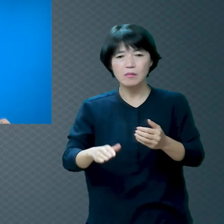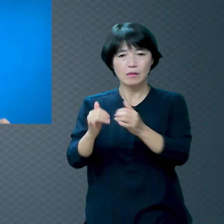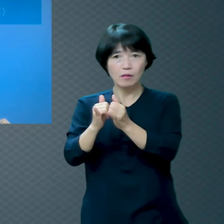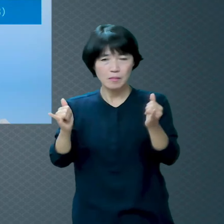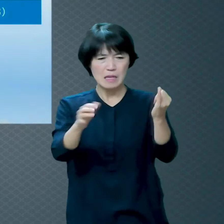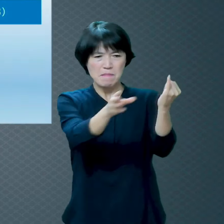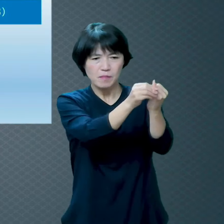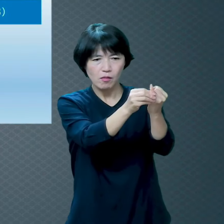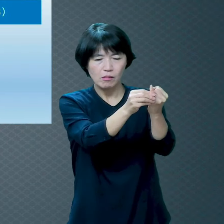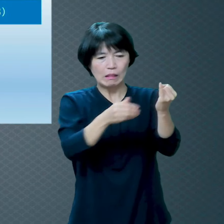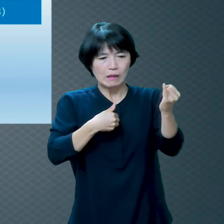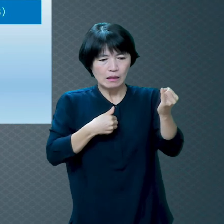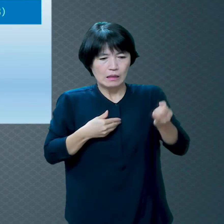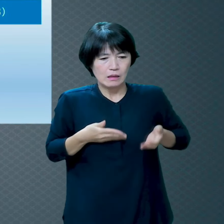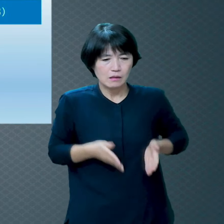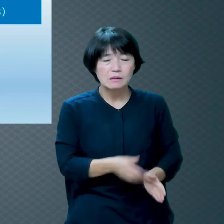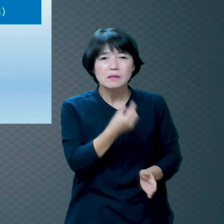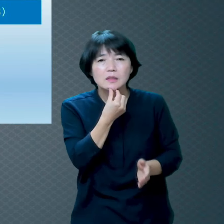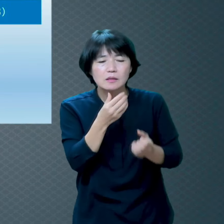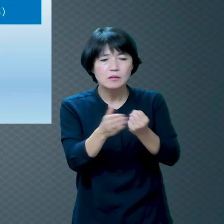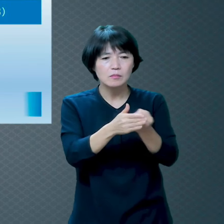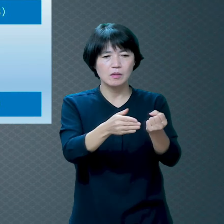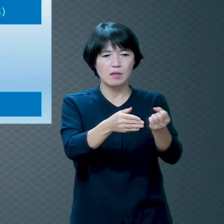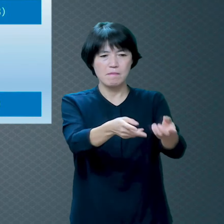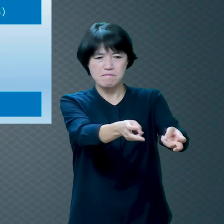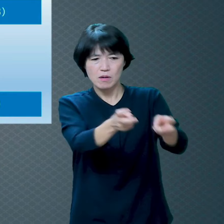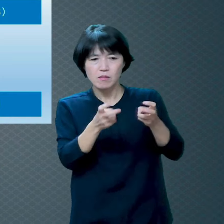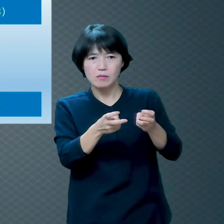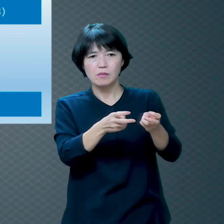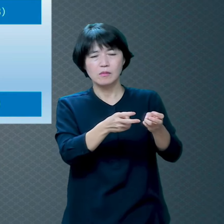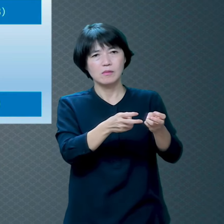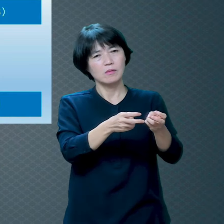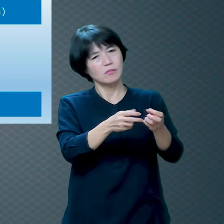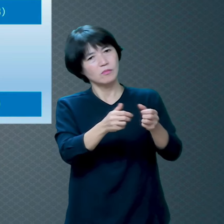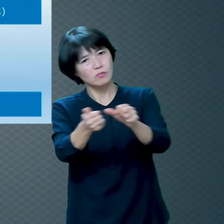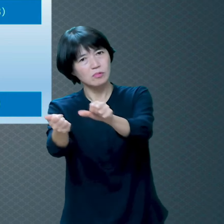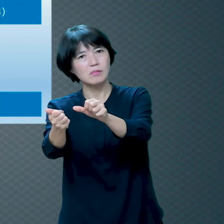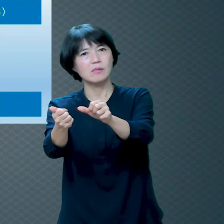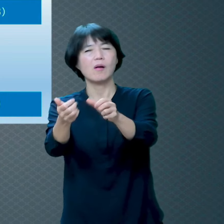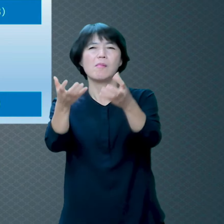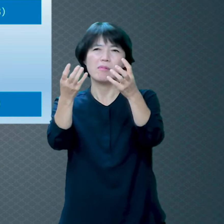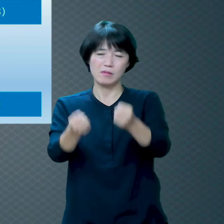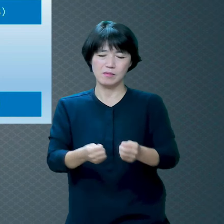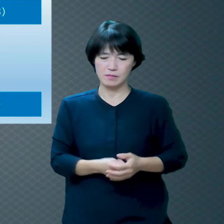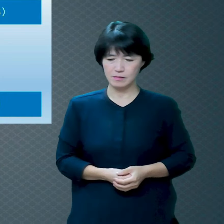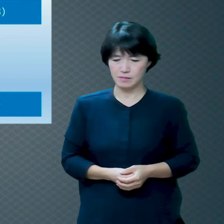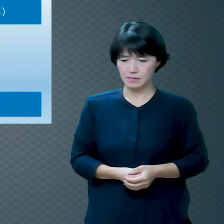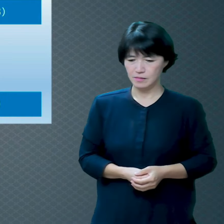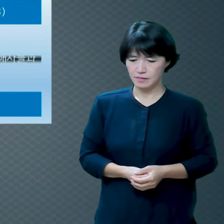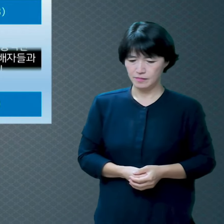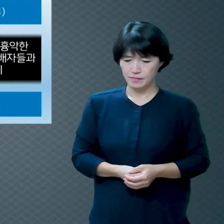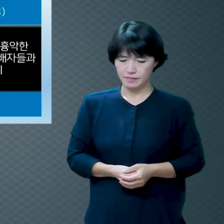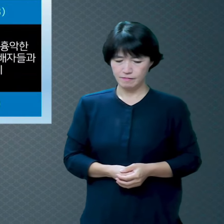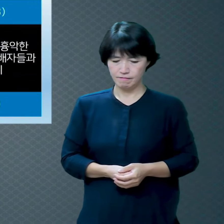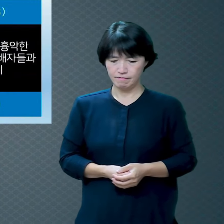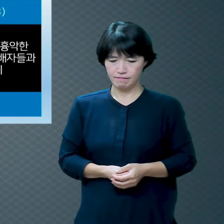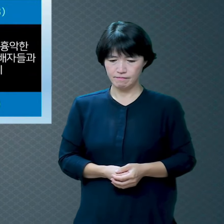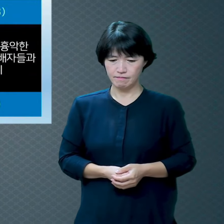마가복음에서는 12가지로 로마서에서는 21가지로